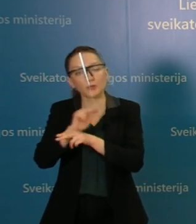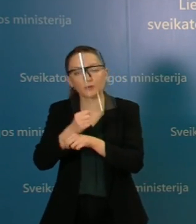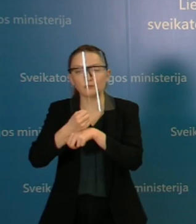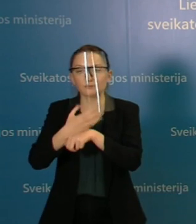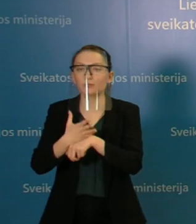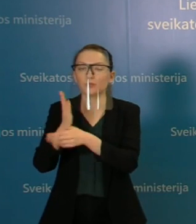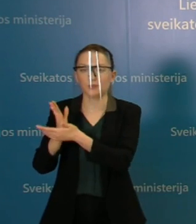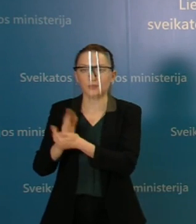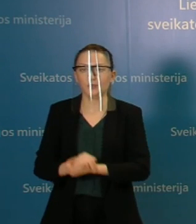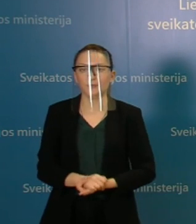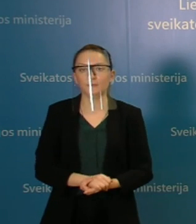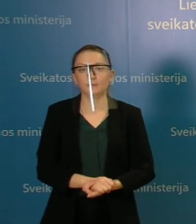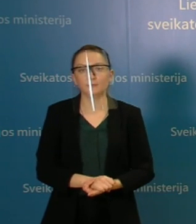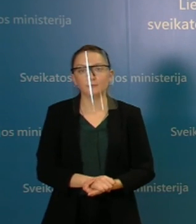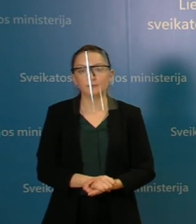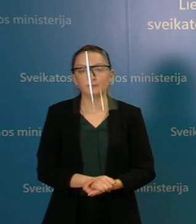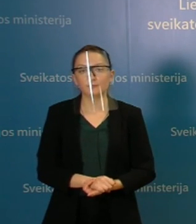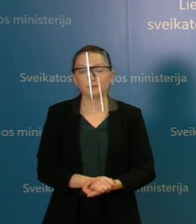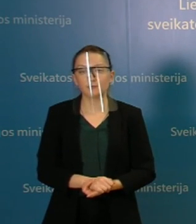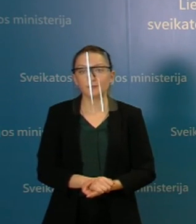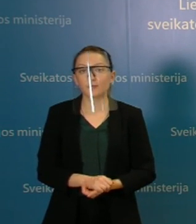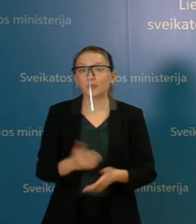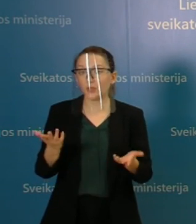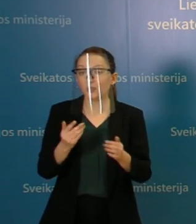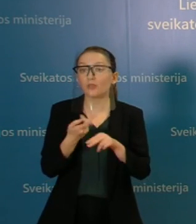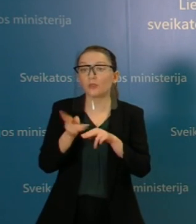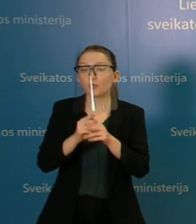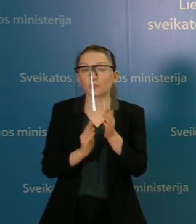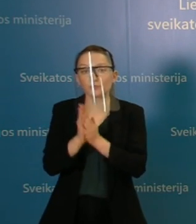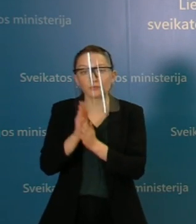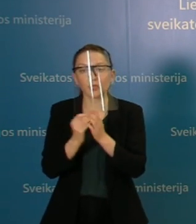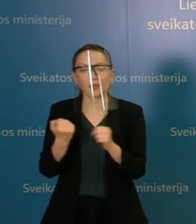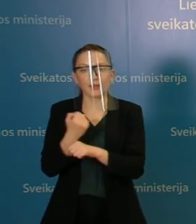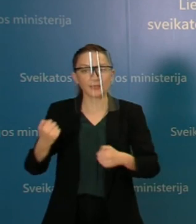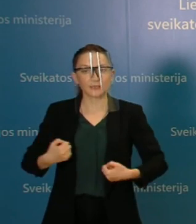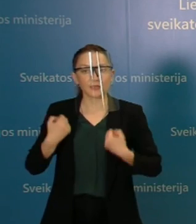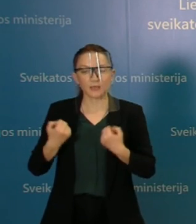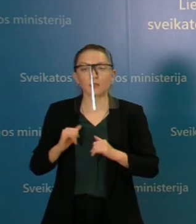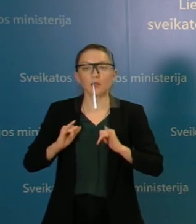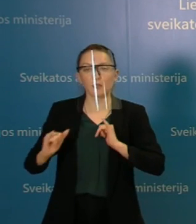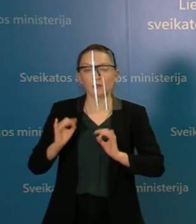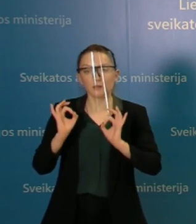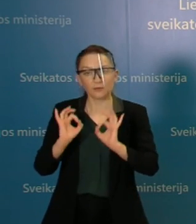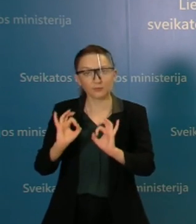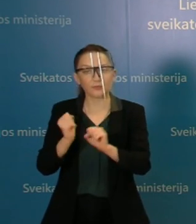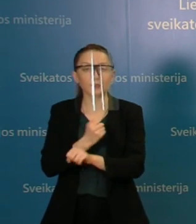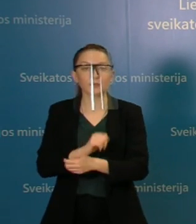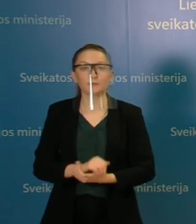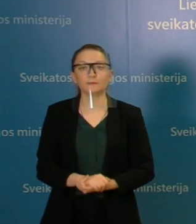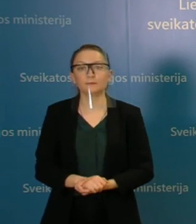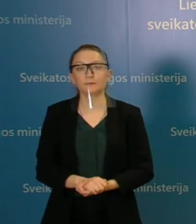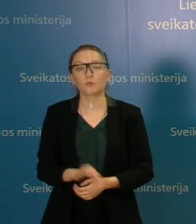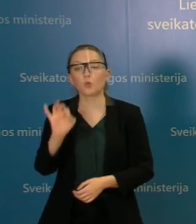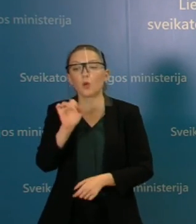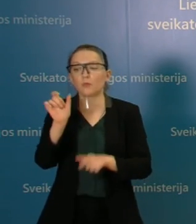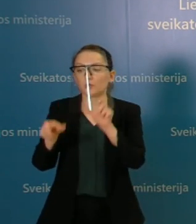užtrunka gerokai ilgiau. Tai dar vienas motyvas, dėl ko reikėtų vis tik tai stengtis yra ilgtis atsakingai. O dėl